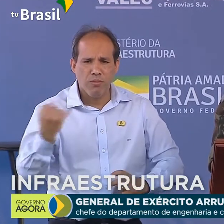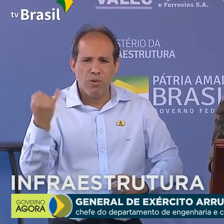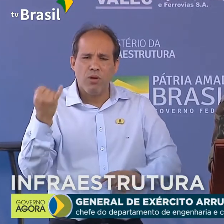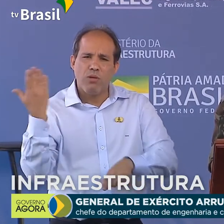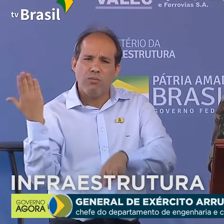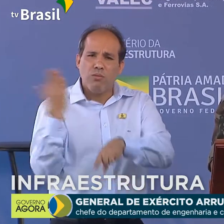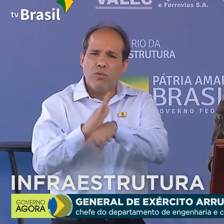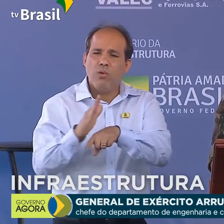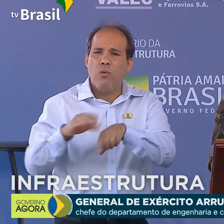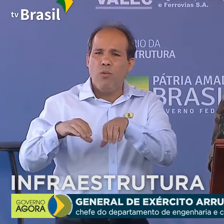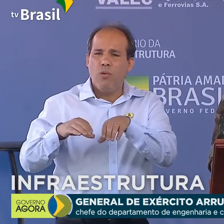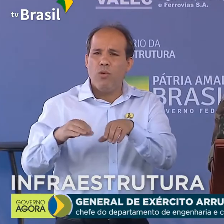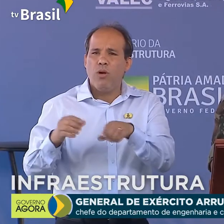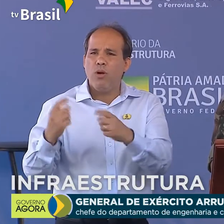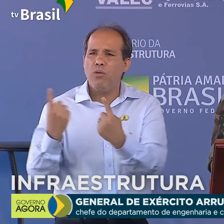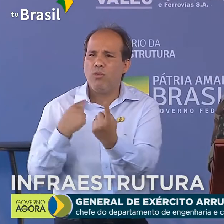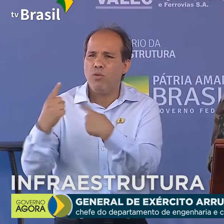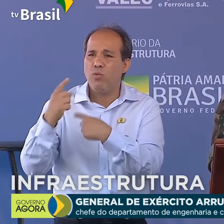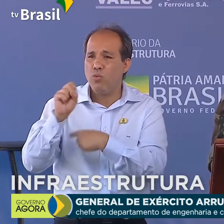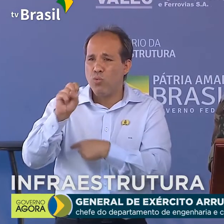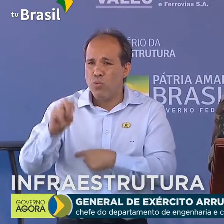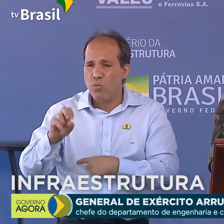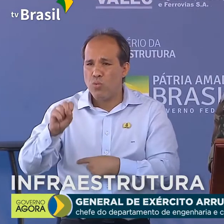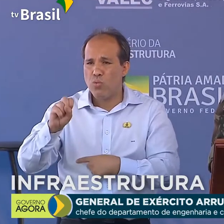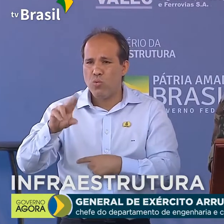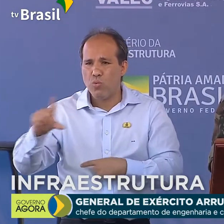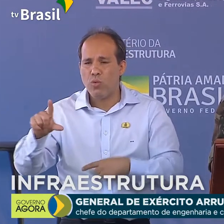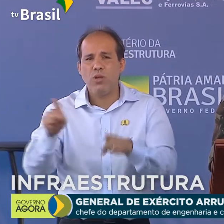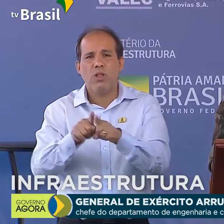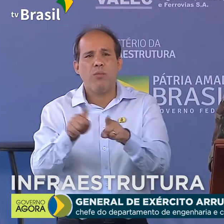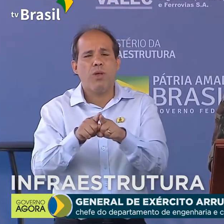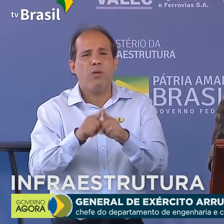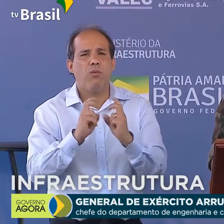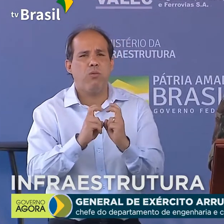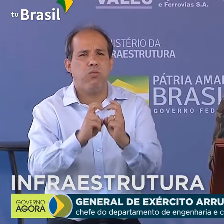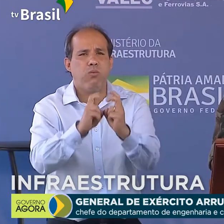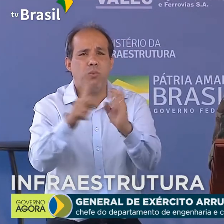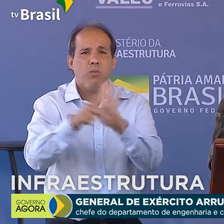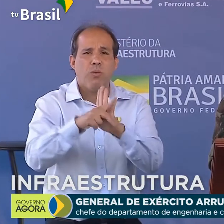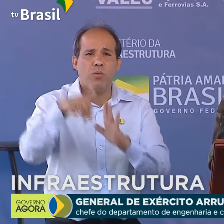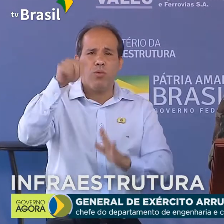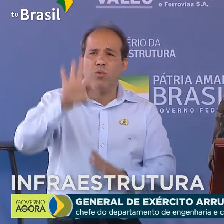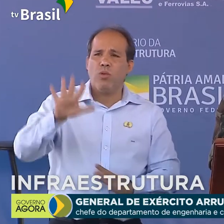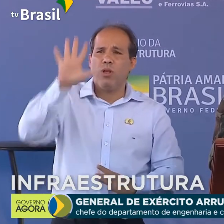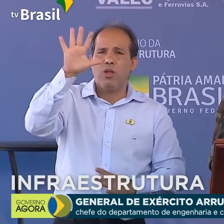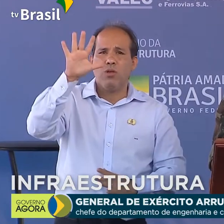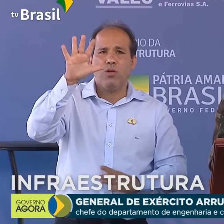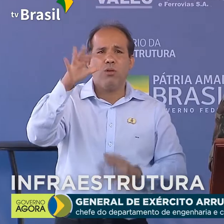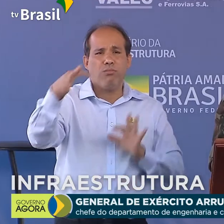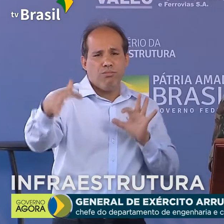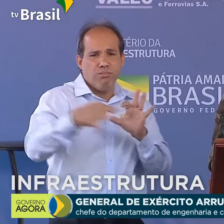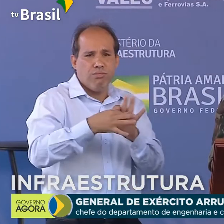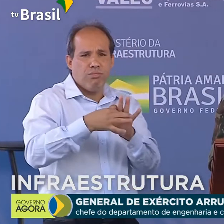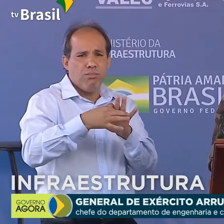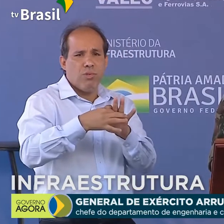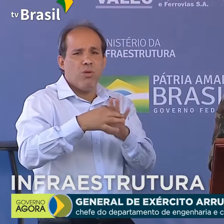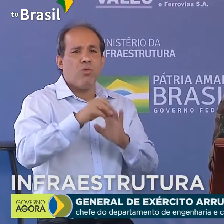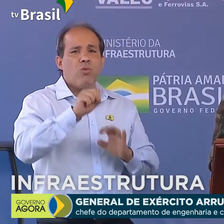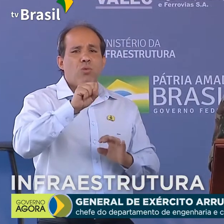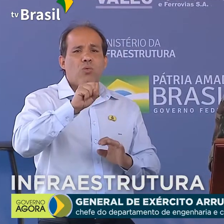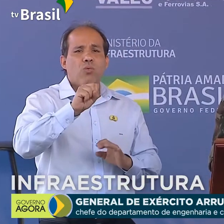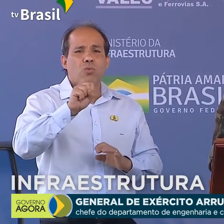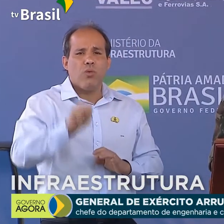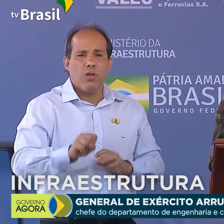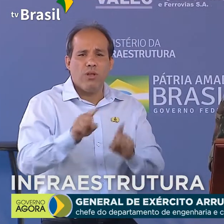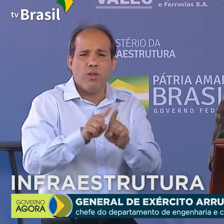principal sul, construção e expansão da rede ferroviária do Nordeste, da ligação Sudeste com Brasília e da